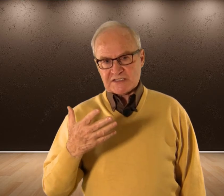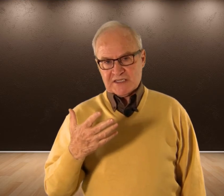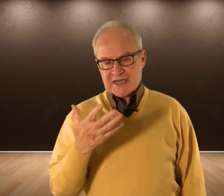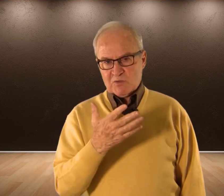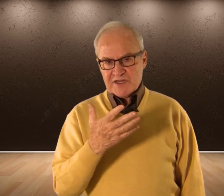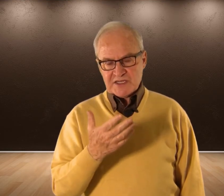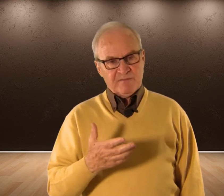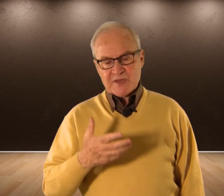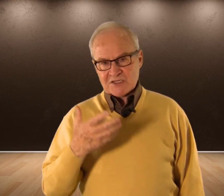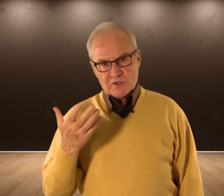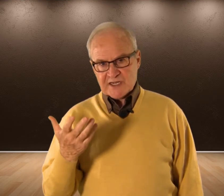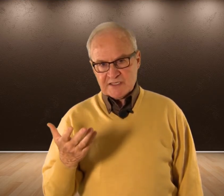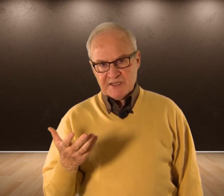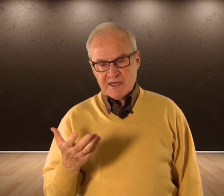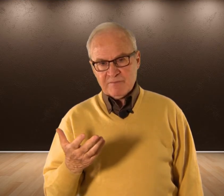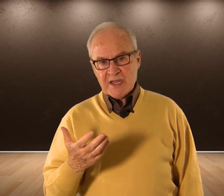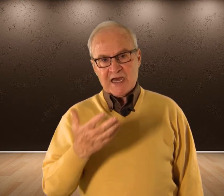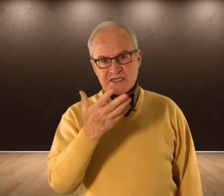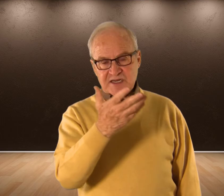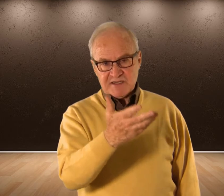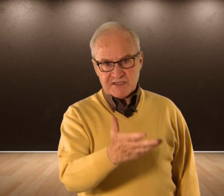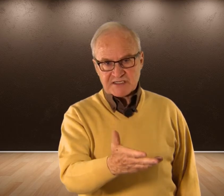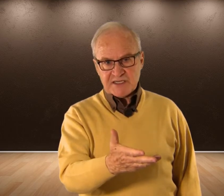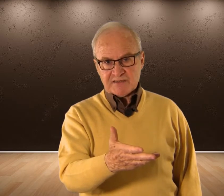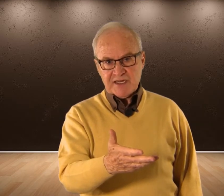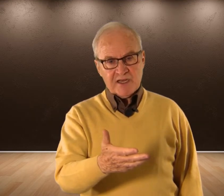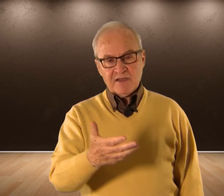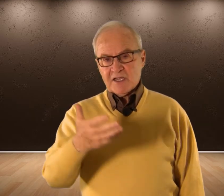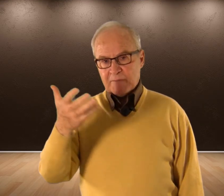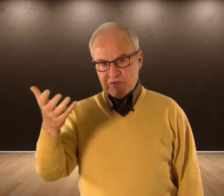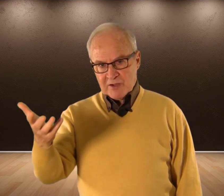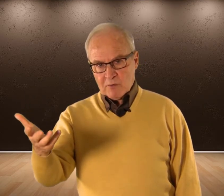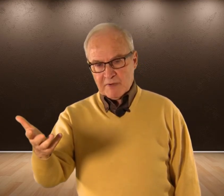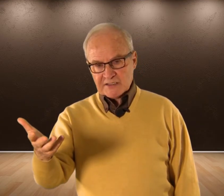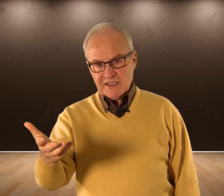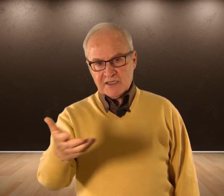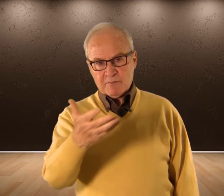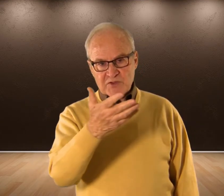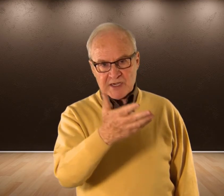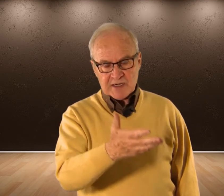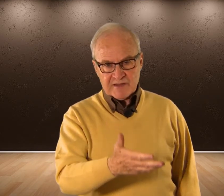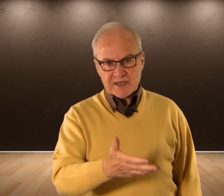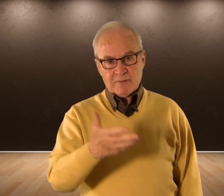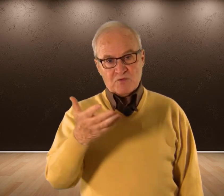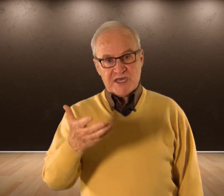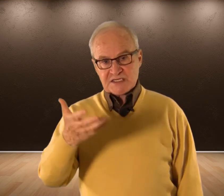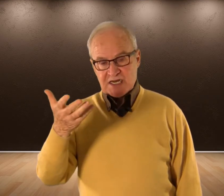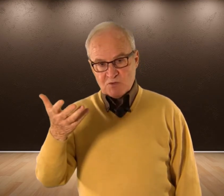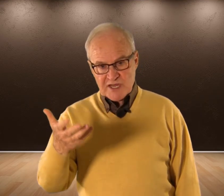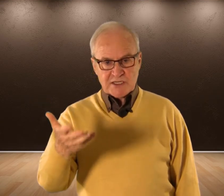De cada una de ellas A su creatividad A las iniciativas Que ellas tenían Que podían compartir Que podían realizar Que podían ser ayudadas